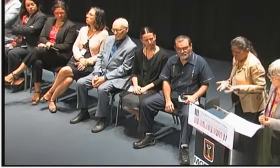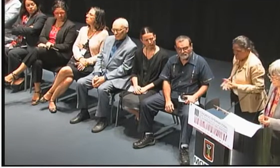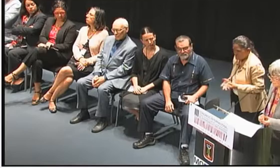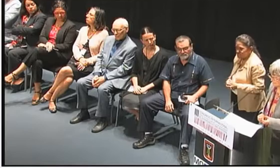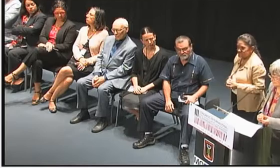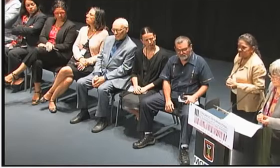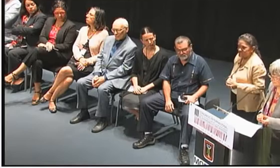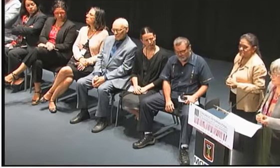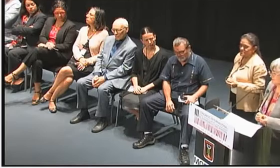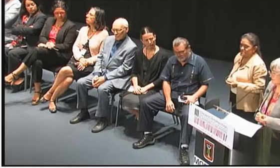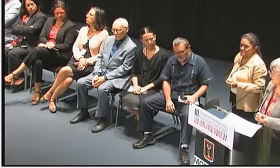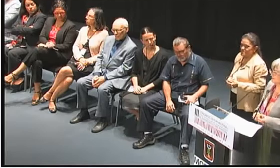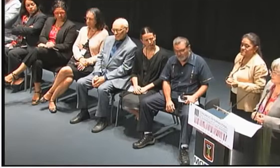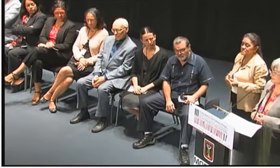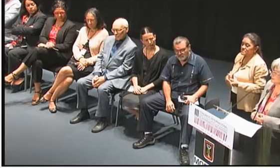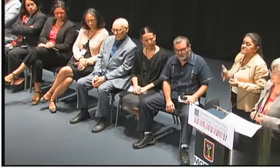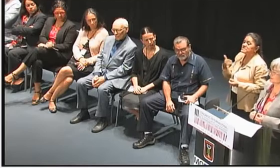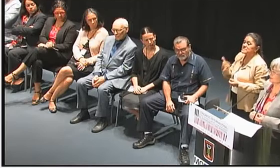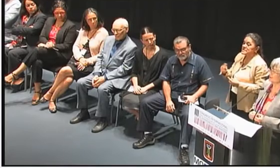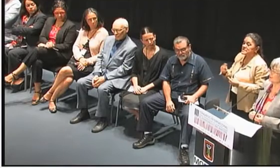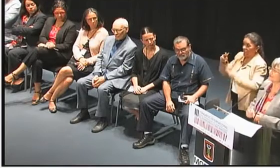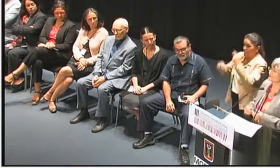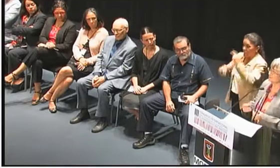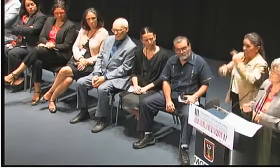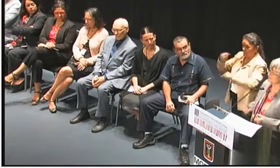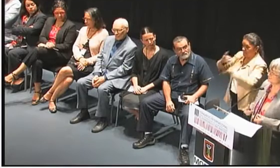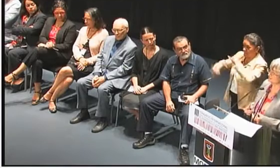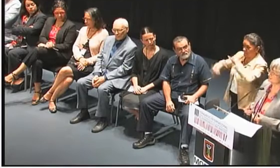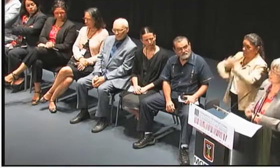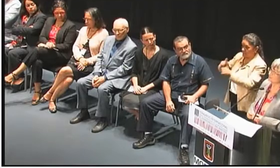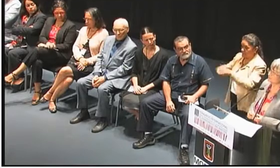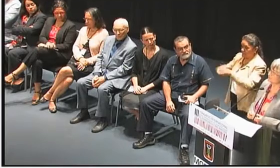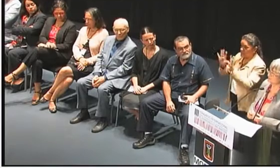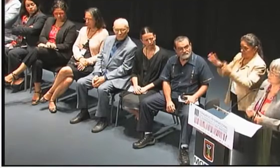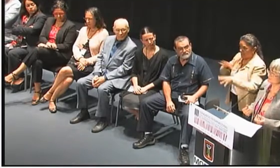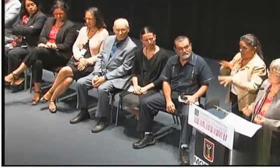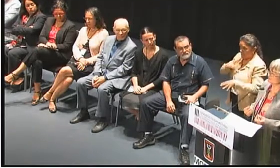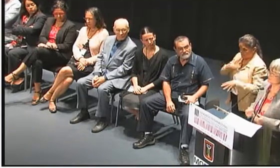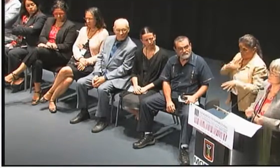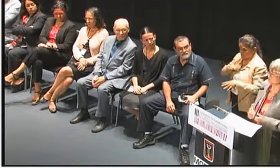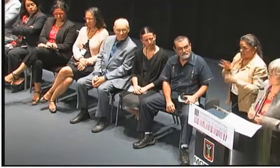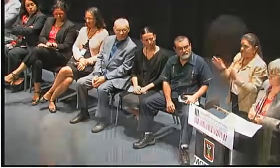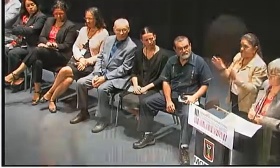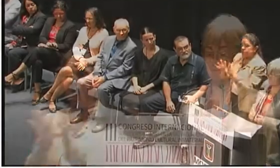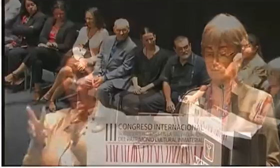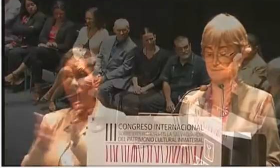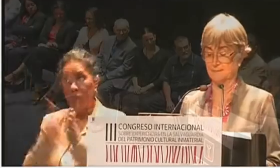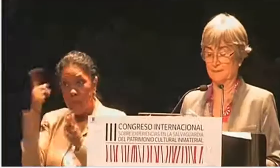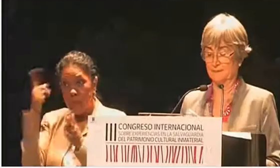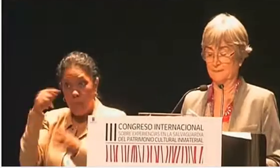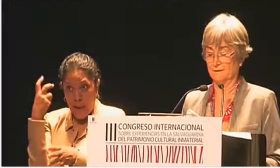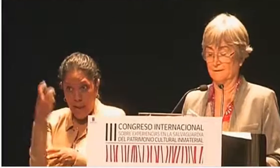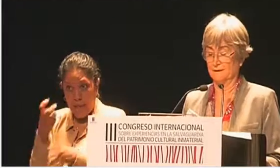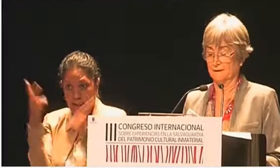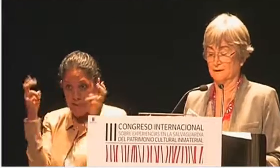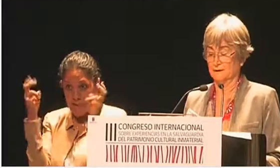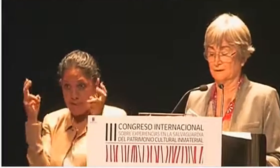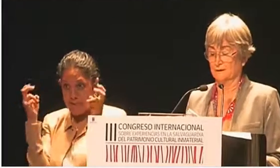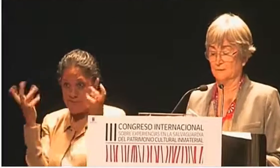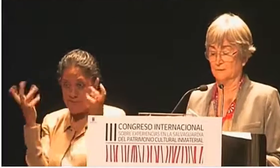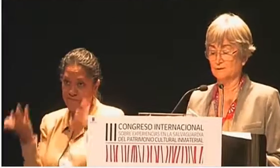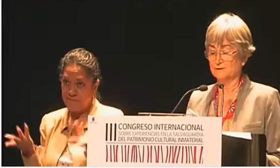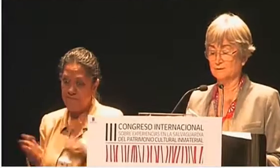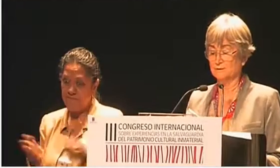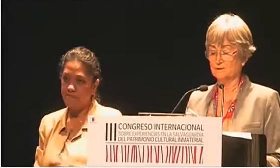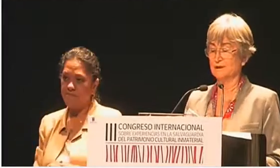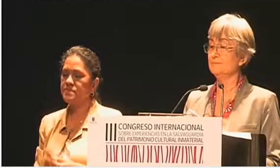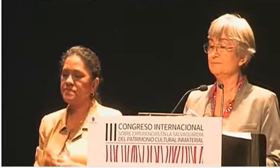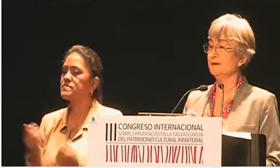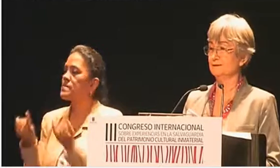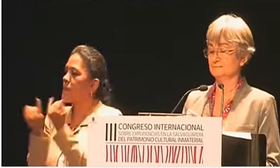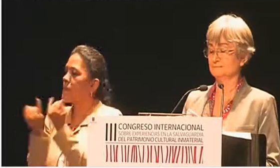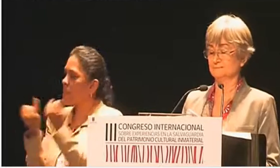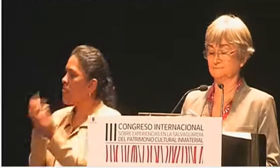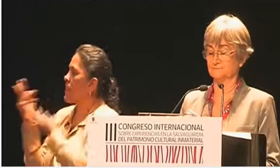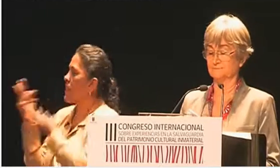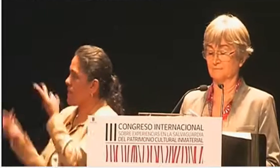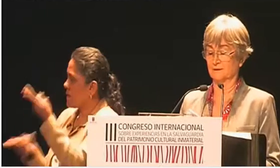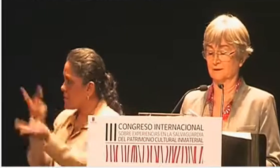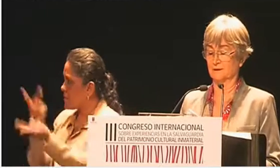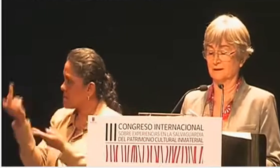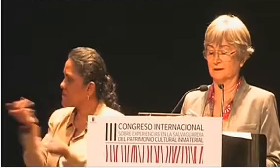Y que a nivel internacional ya existen convenciones para esto. Preguntamos también,